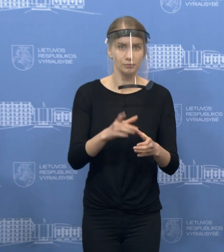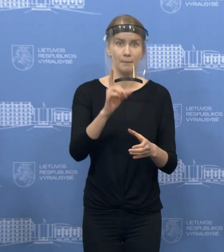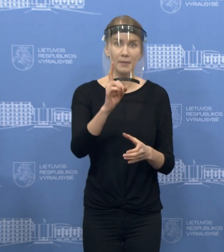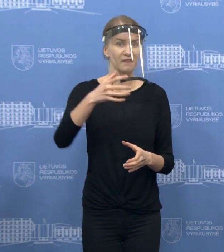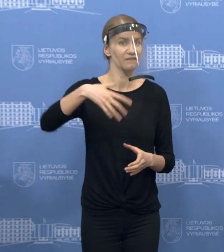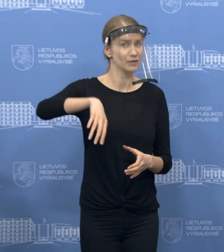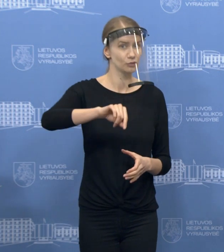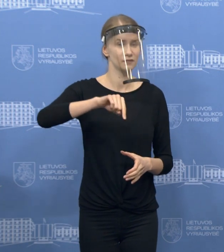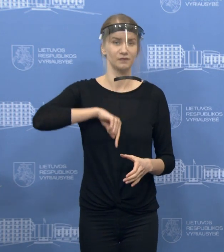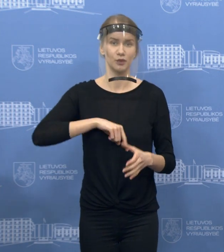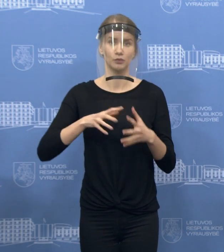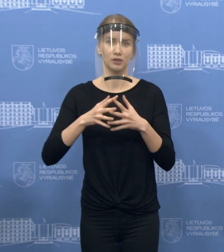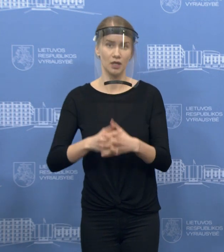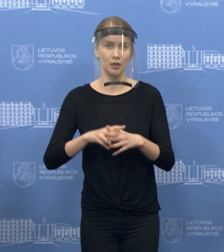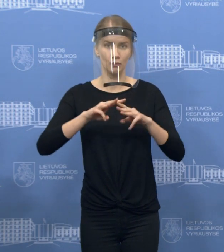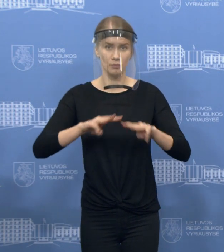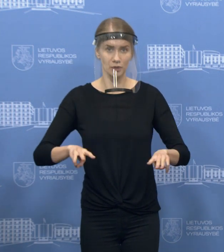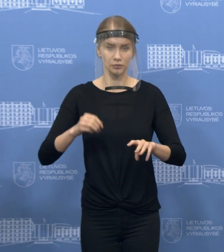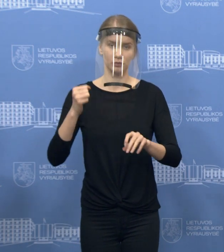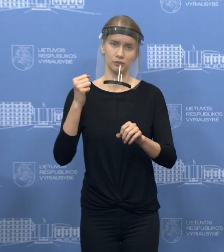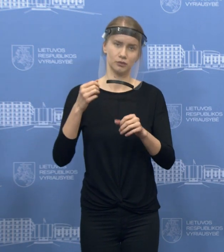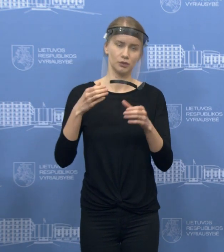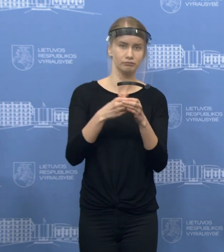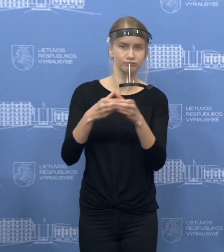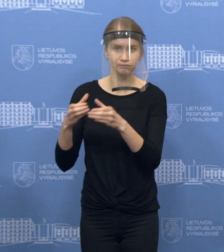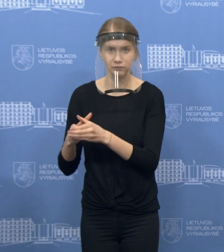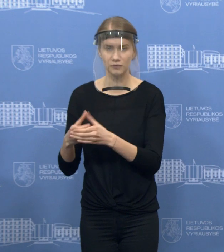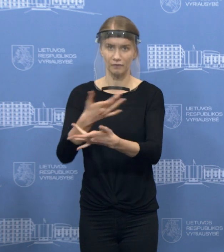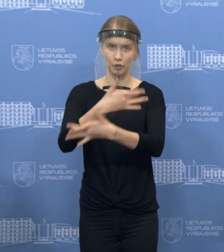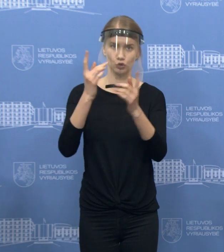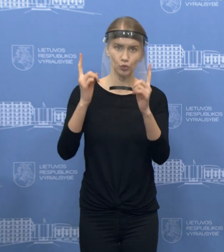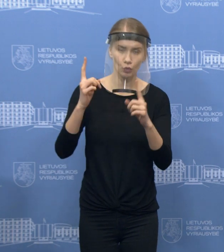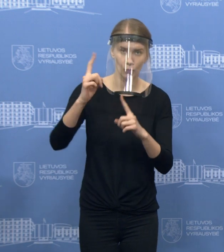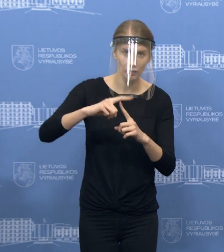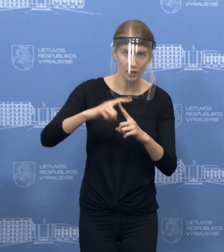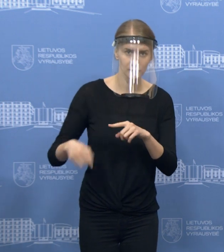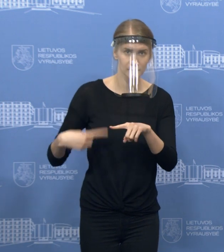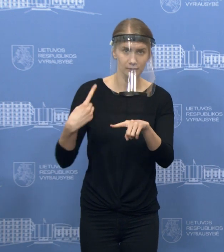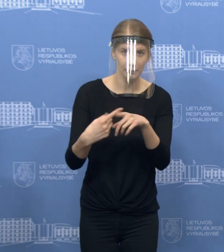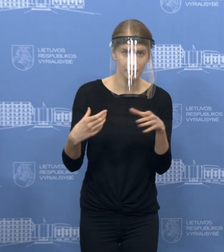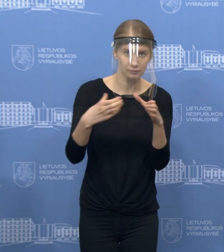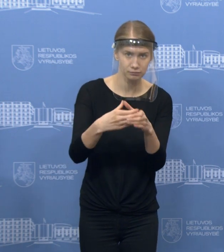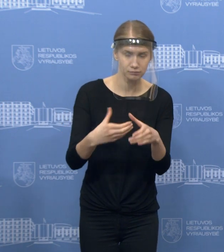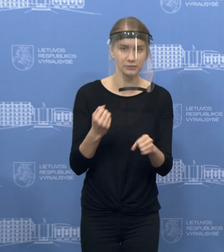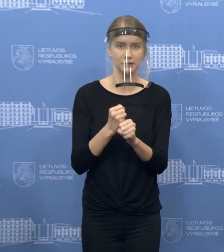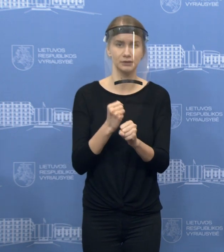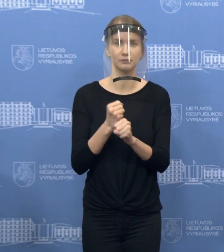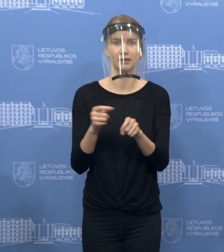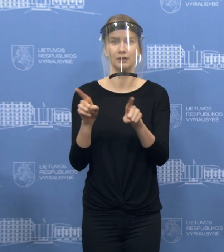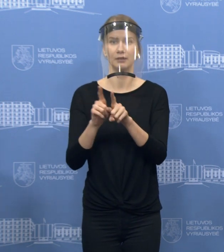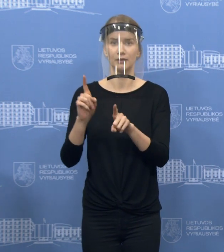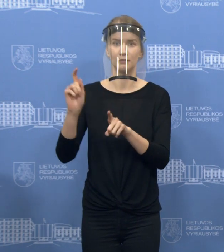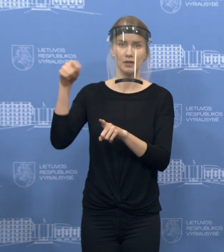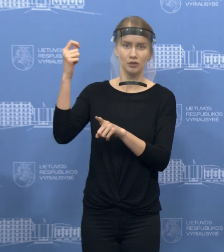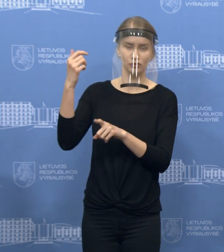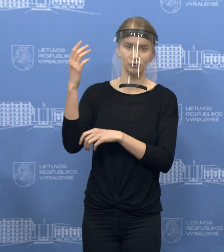sistemos talkina ir viešo saugumo tarnyba, ir valstybinės sienos apsaugos tarnyba, priešgaistrinės